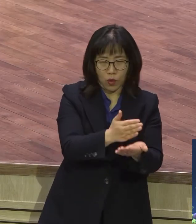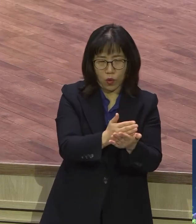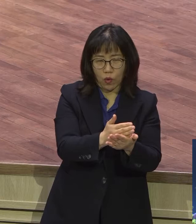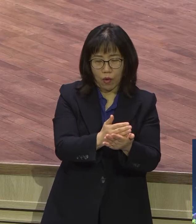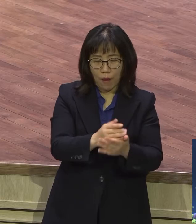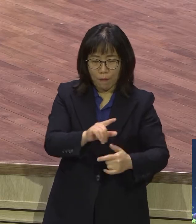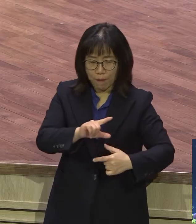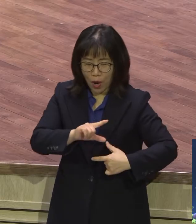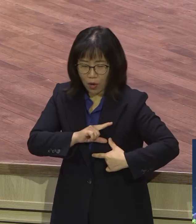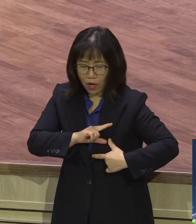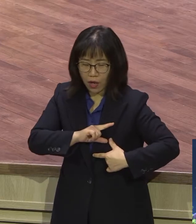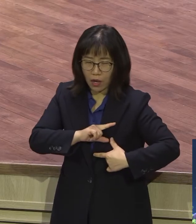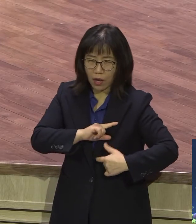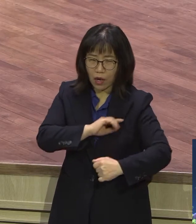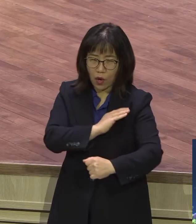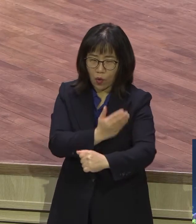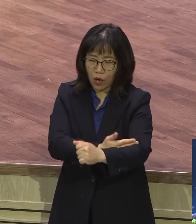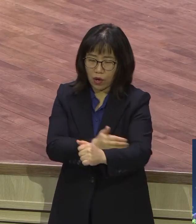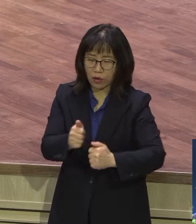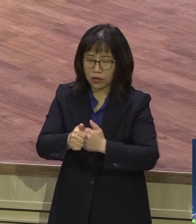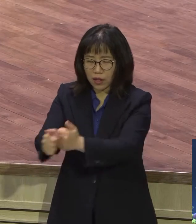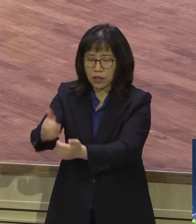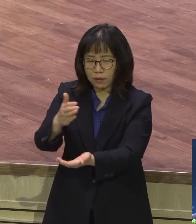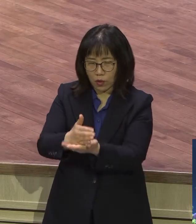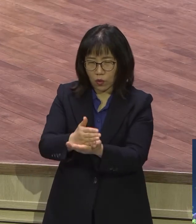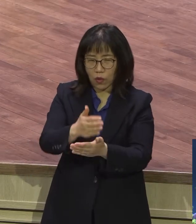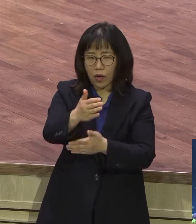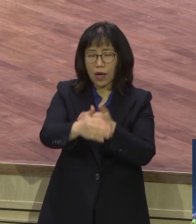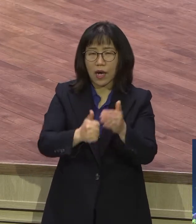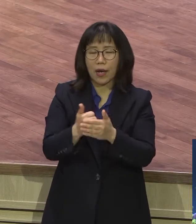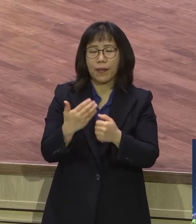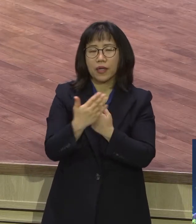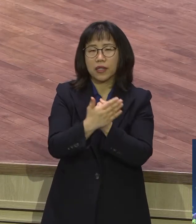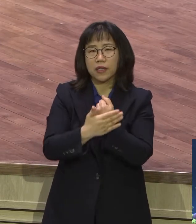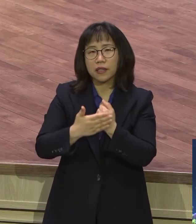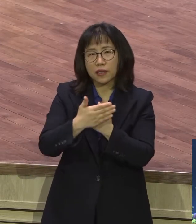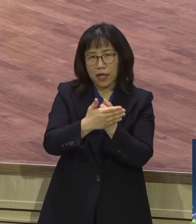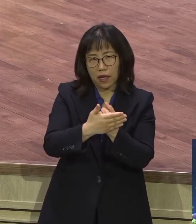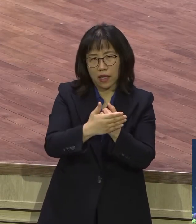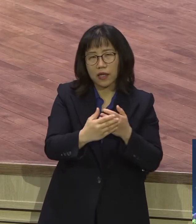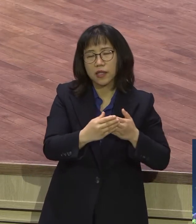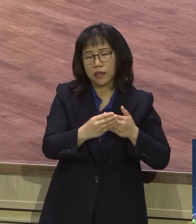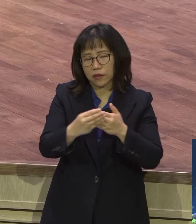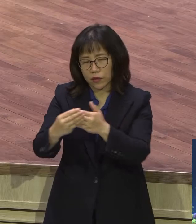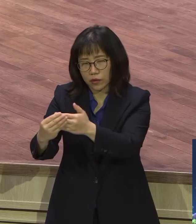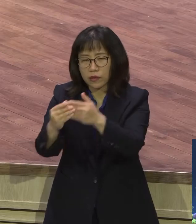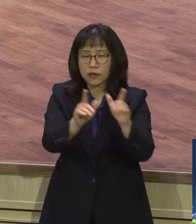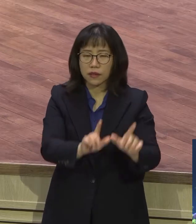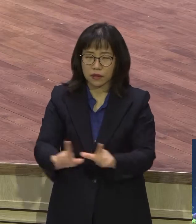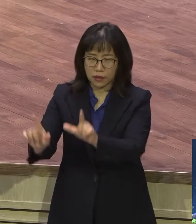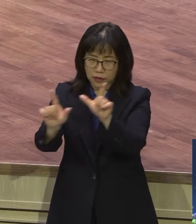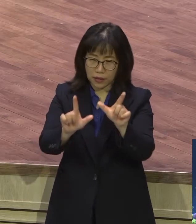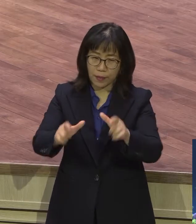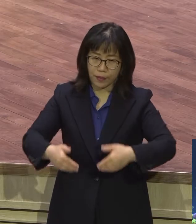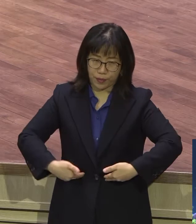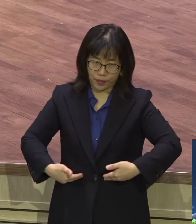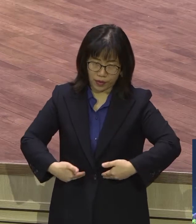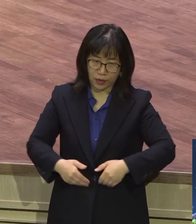하나님의 은혜가 이끄는 삶을 살아야 된다. 오늘 본문에 보면 하나님께서 얼마나